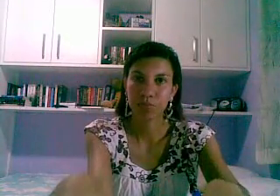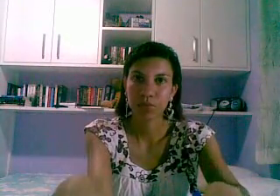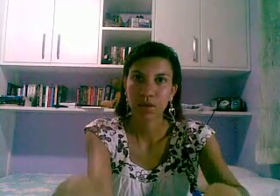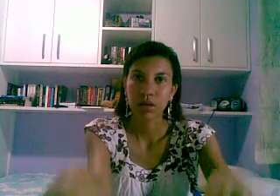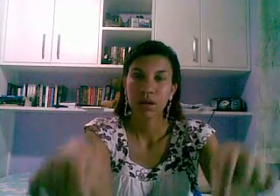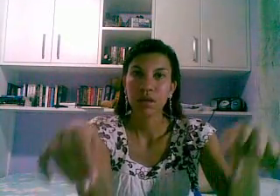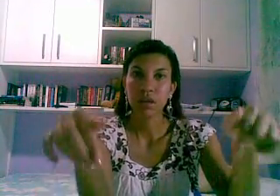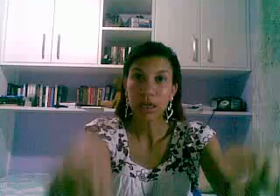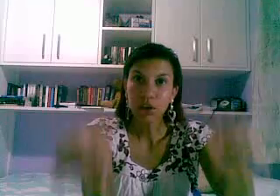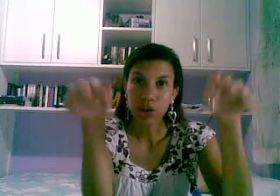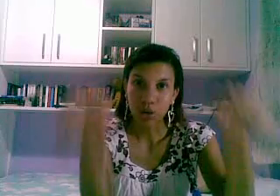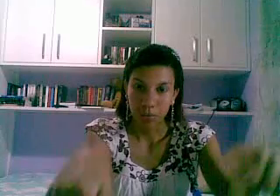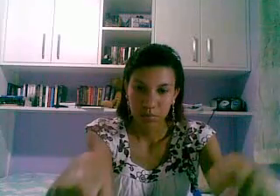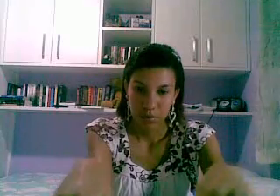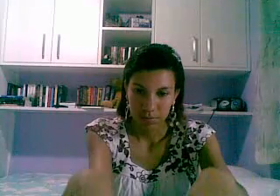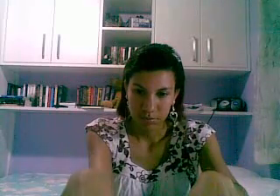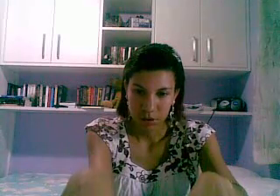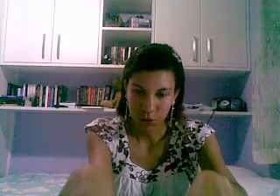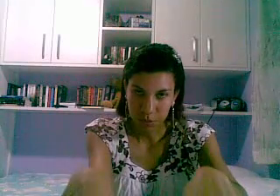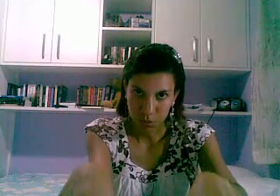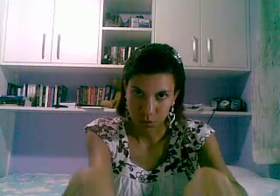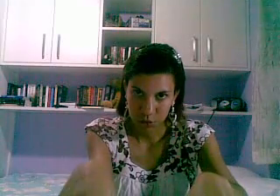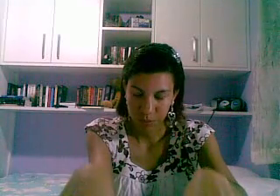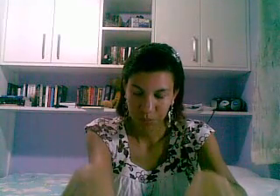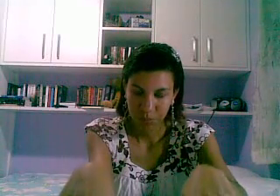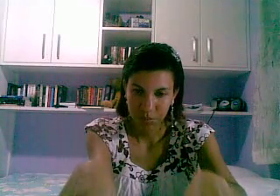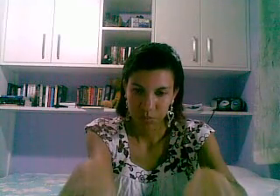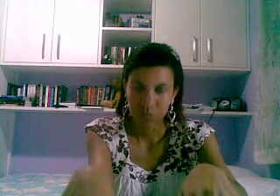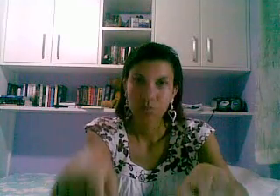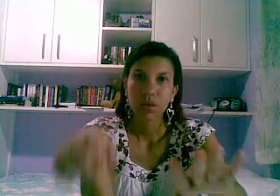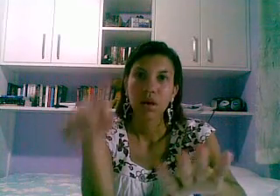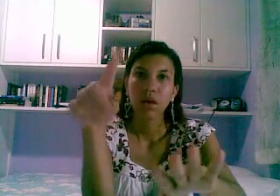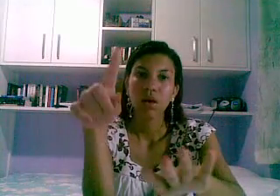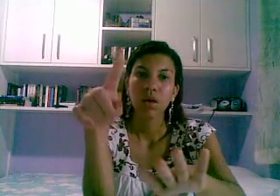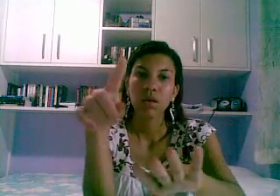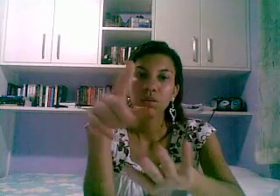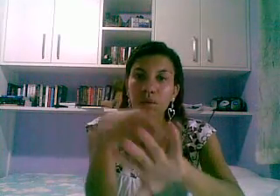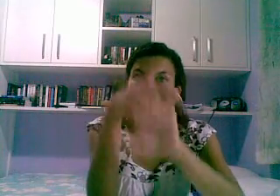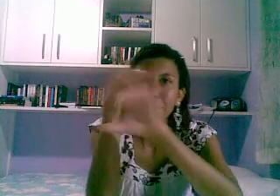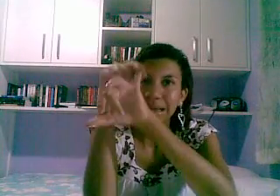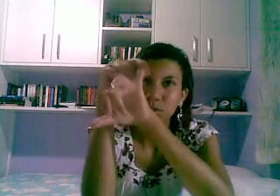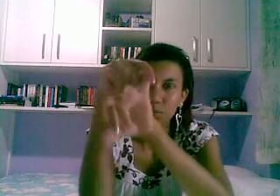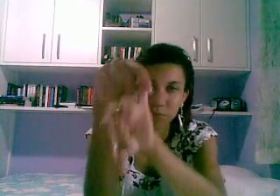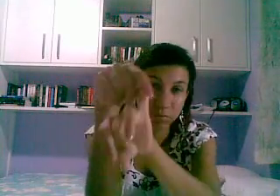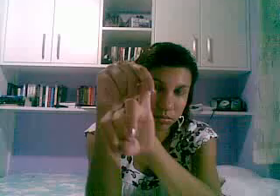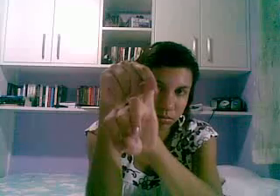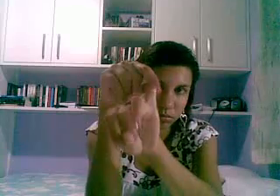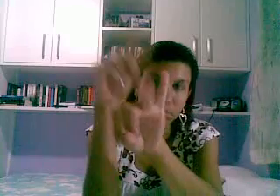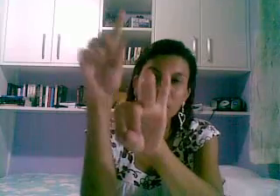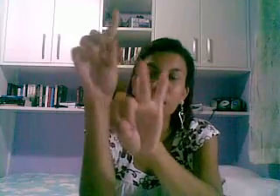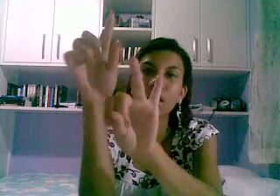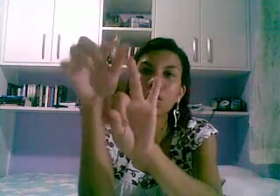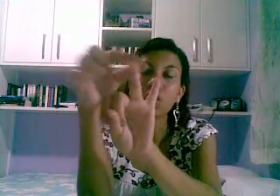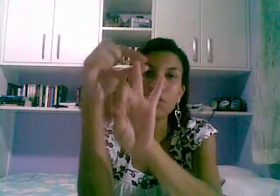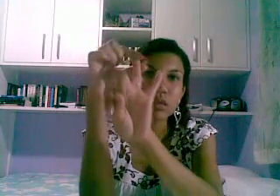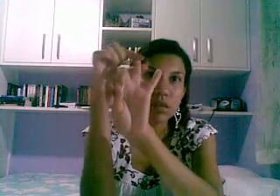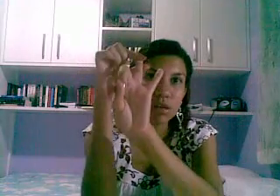neste top, neste post nome completo nome de